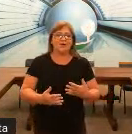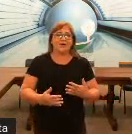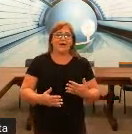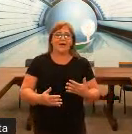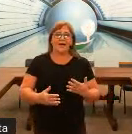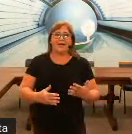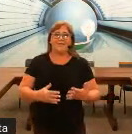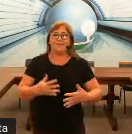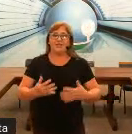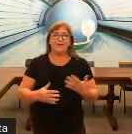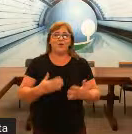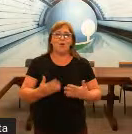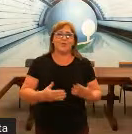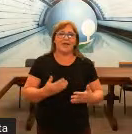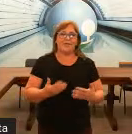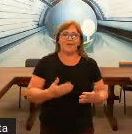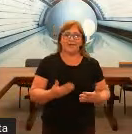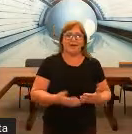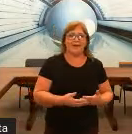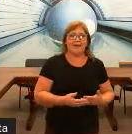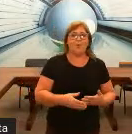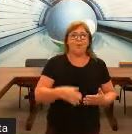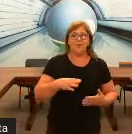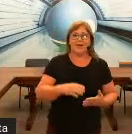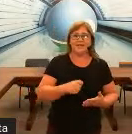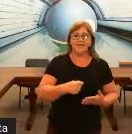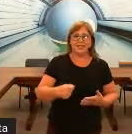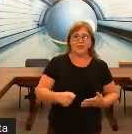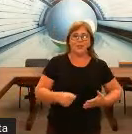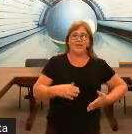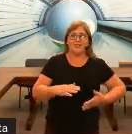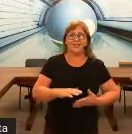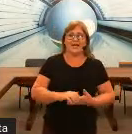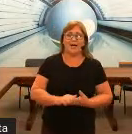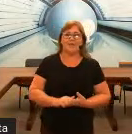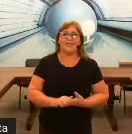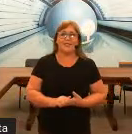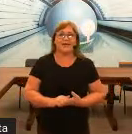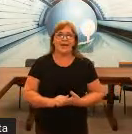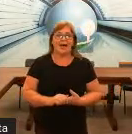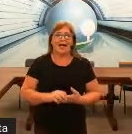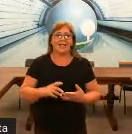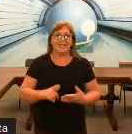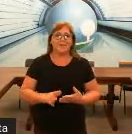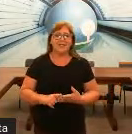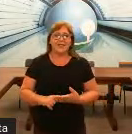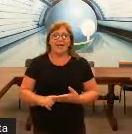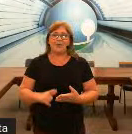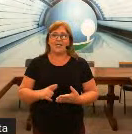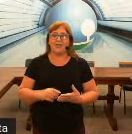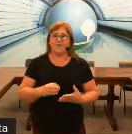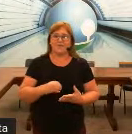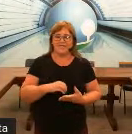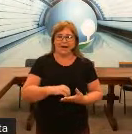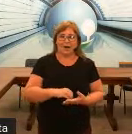dificulta ele aprender o português escrito, porque a gente sabe que a Libras é uma língua oficial,